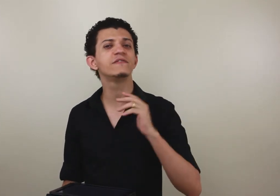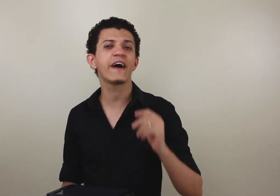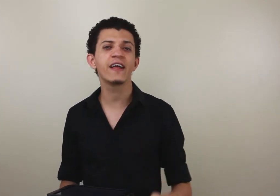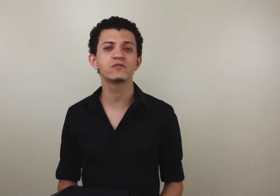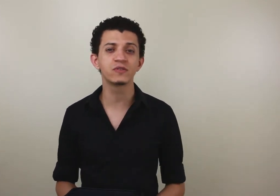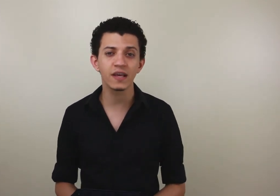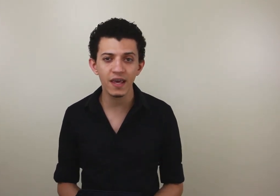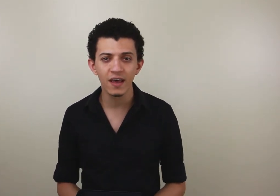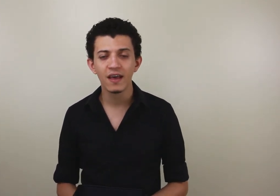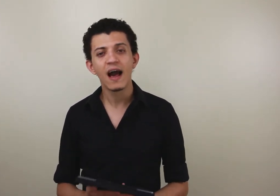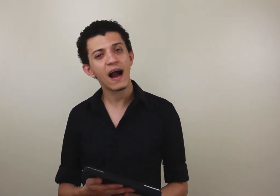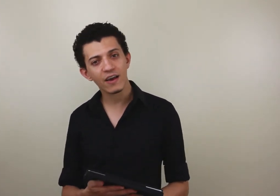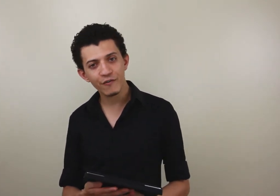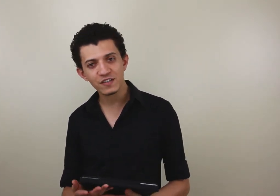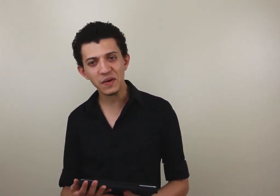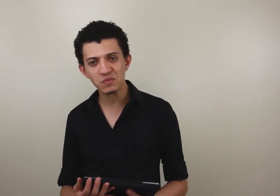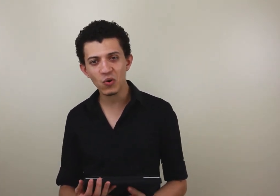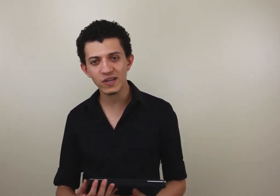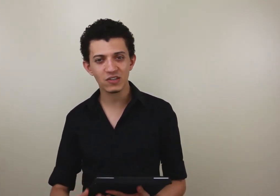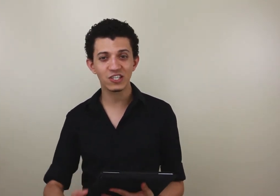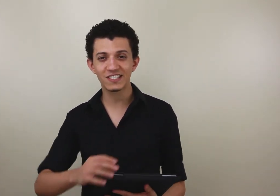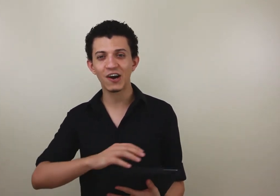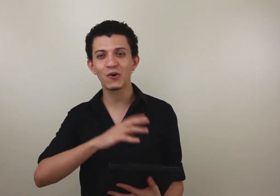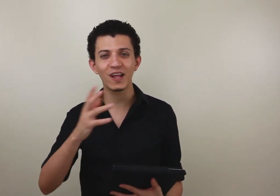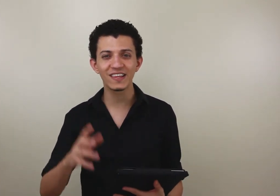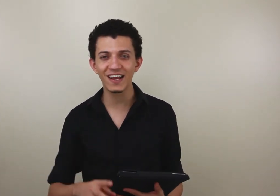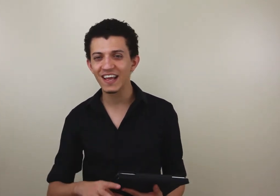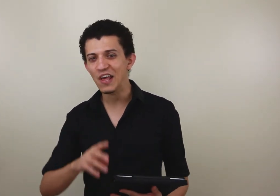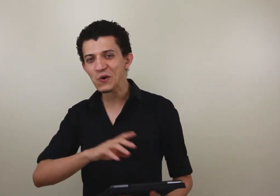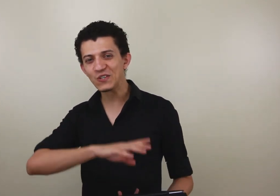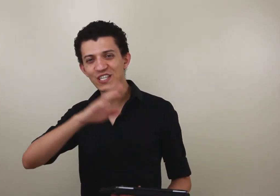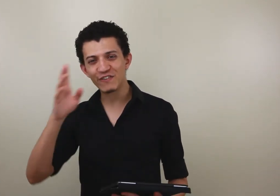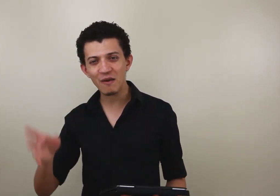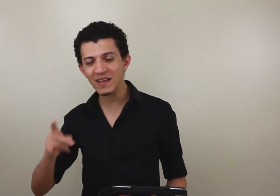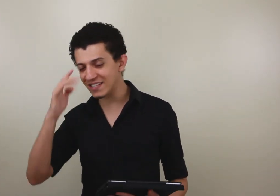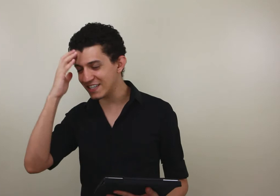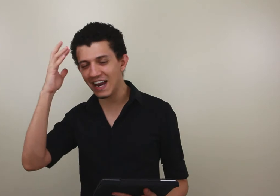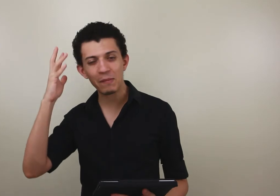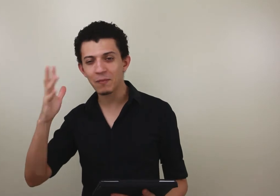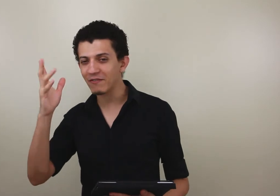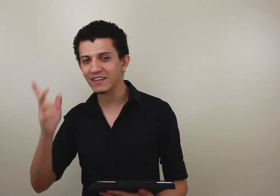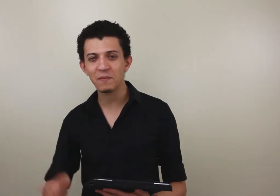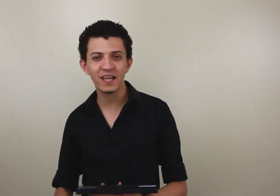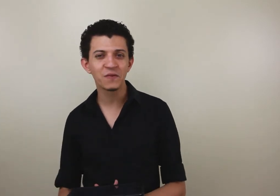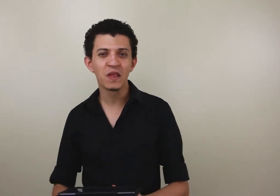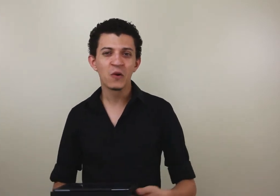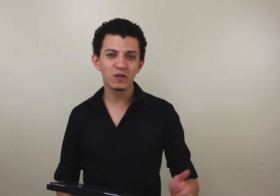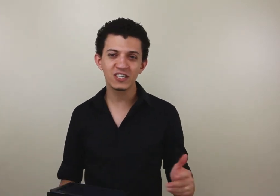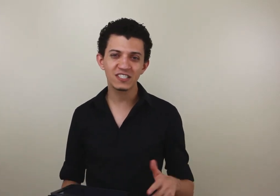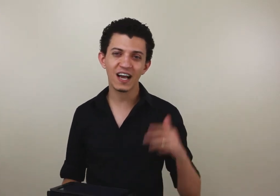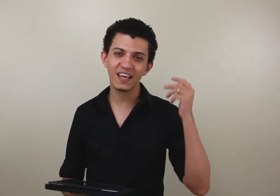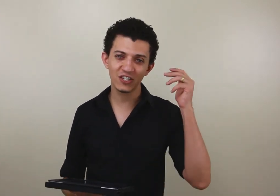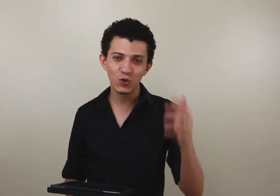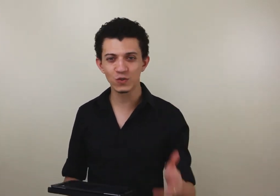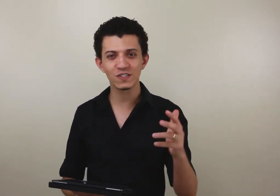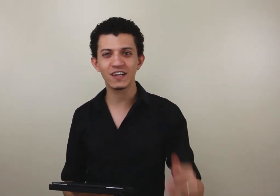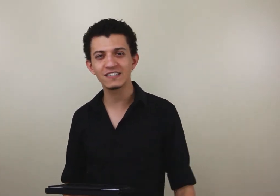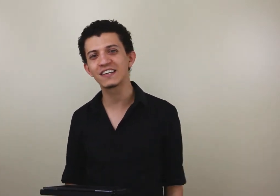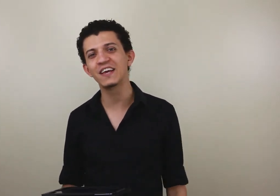diferentes dos daqui. A Raquel fez a mesma coisa, então a gente tem a coletânea. Quando a gente vai em Minas, a gente lembra perfeitamente. Quando a gente está aqui, a gente usa os sinais daqui.